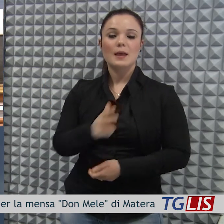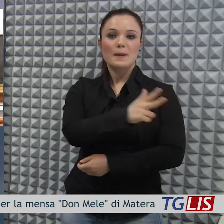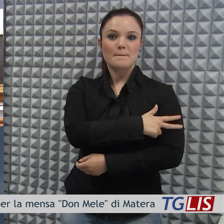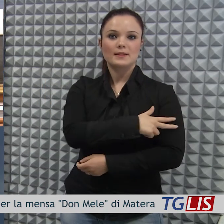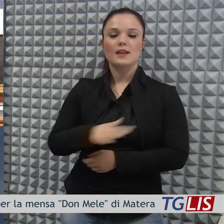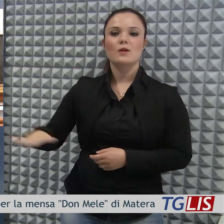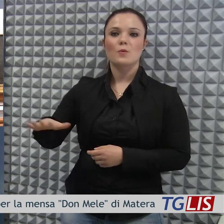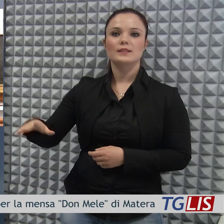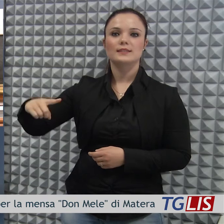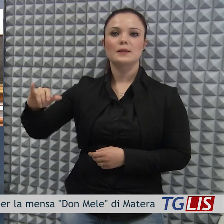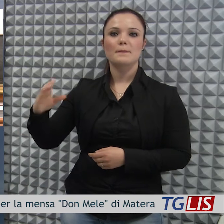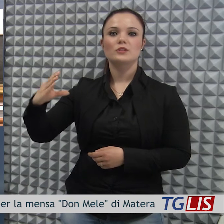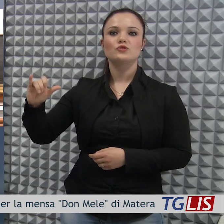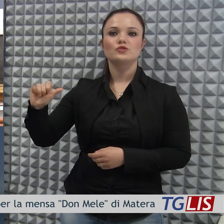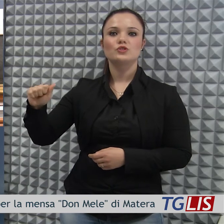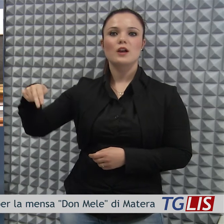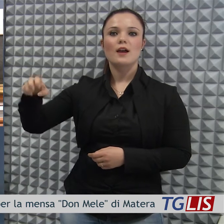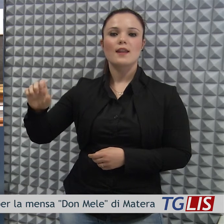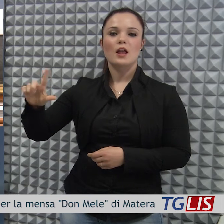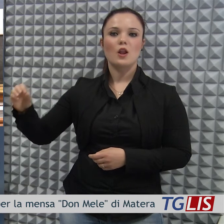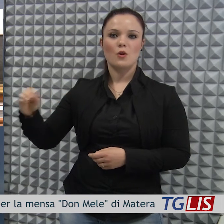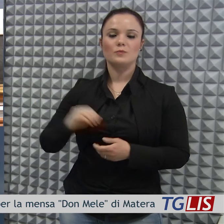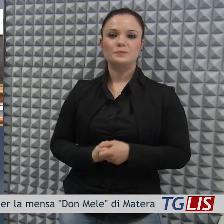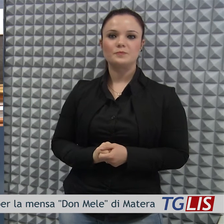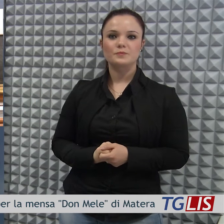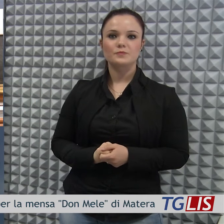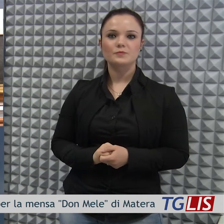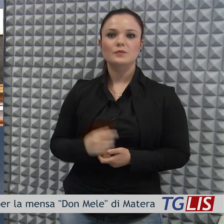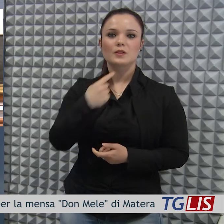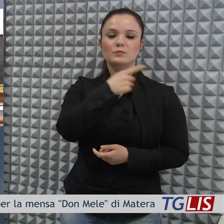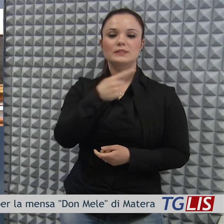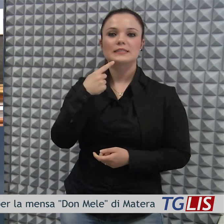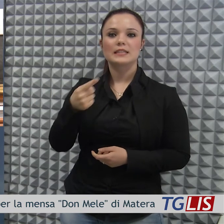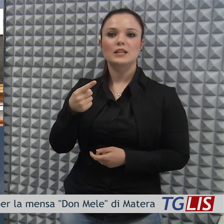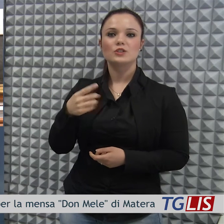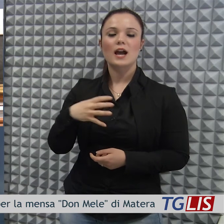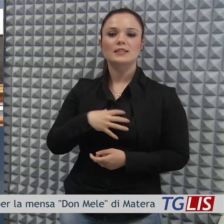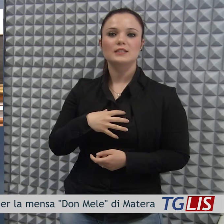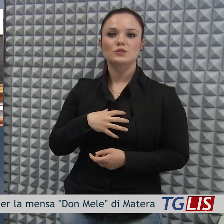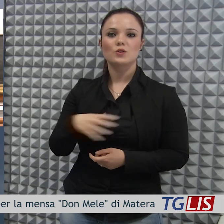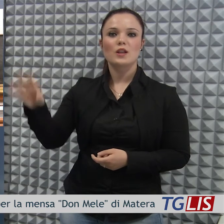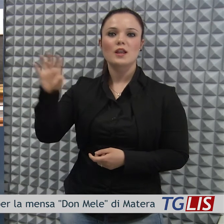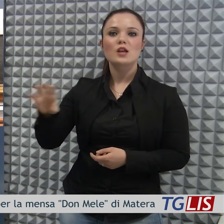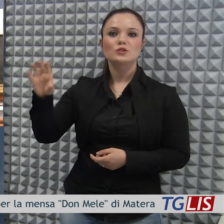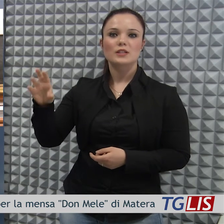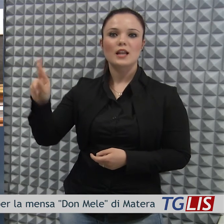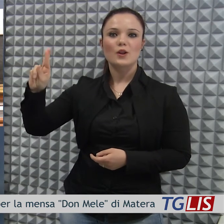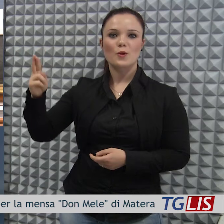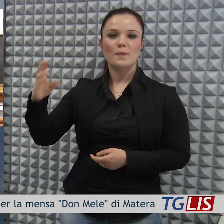quartiere Piccianello di Matera. Questa la dichiarazione dell'assessore regionale